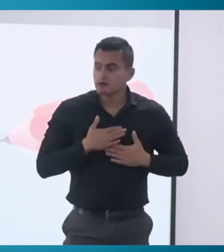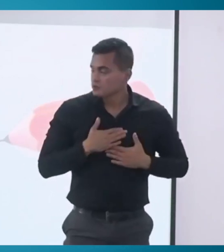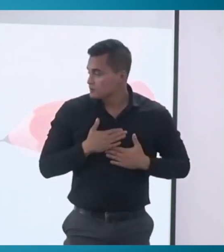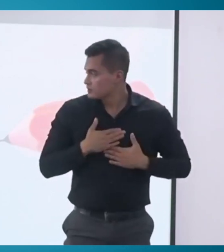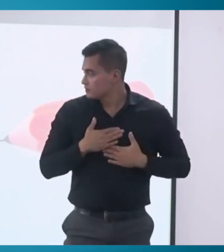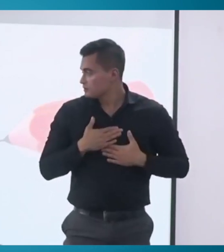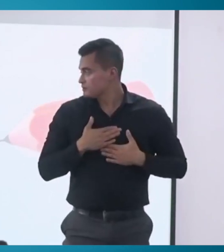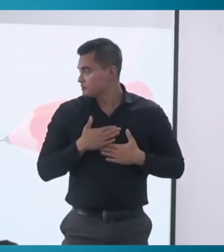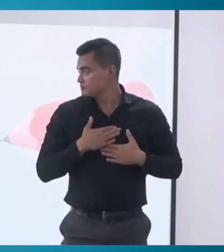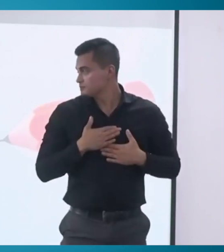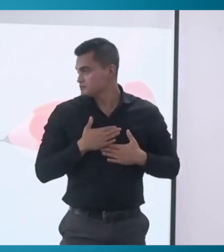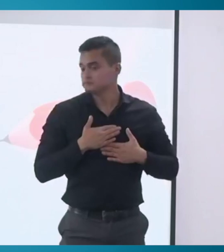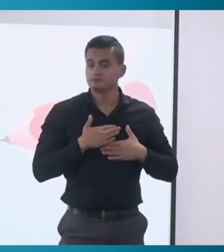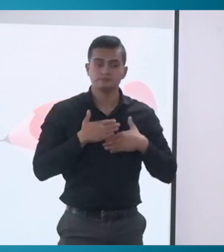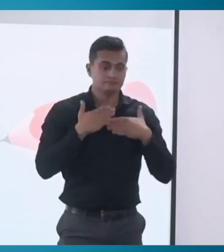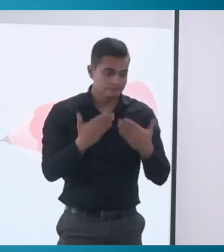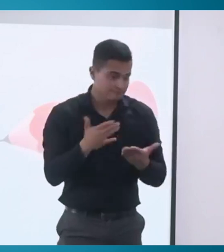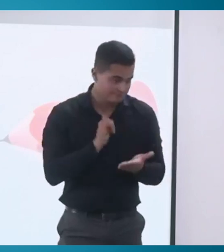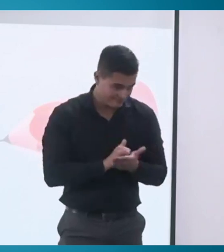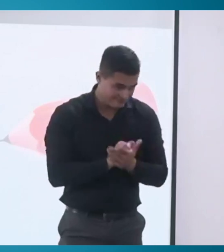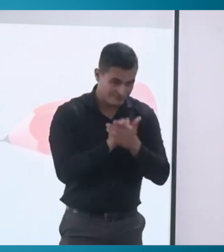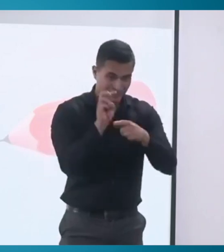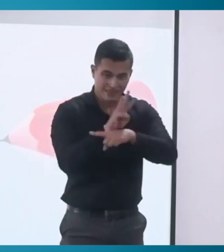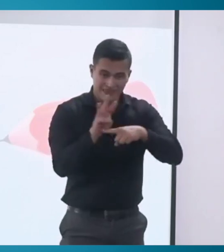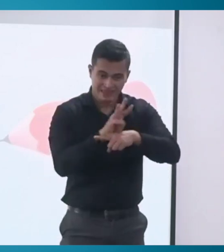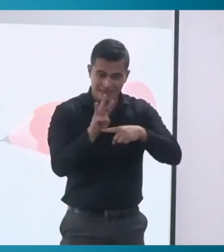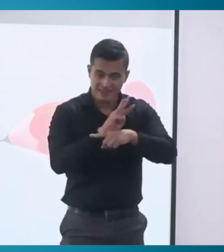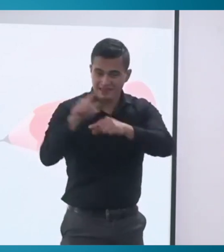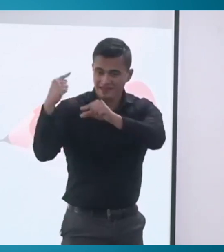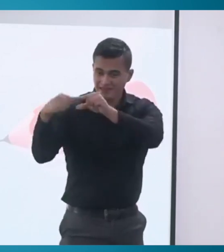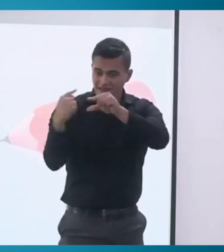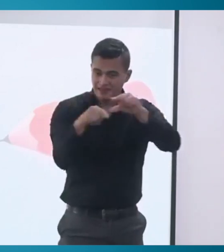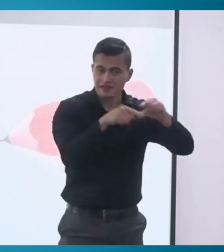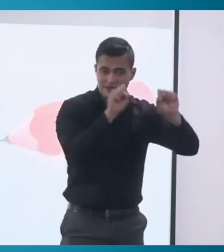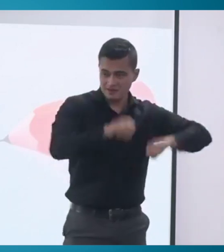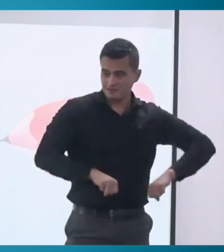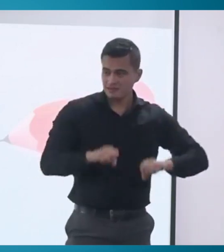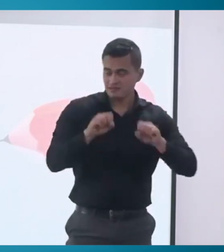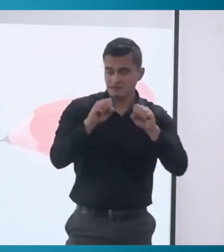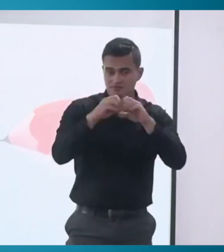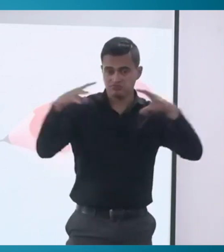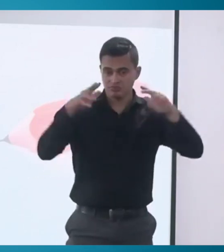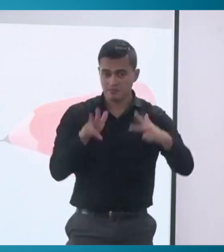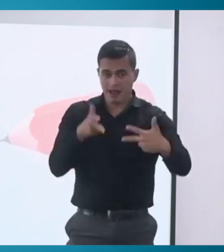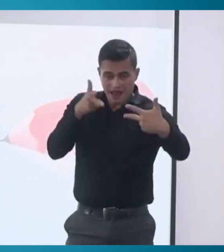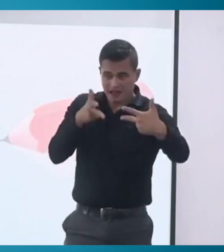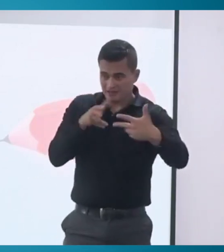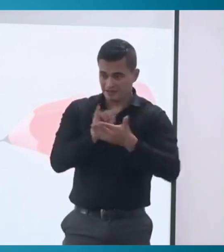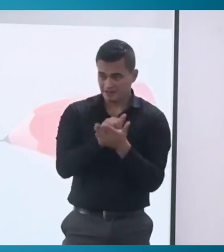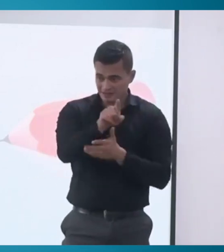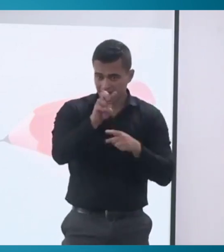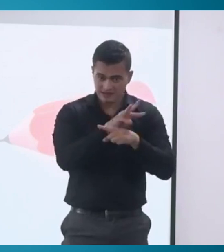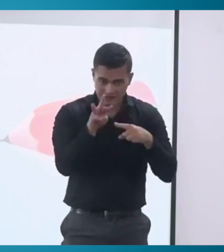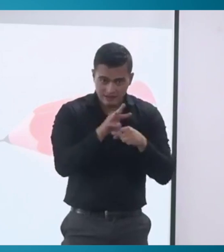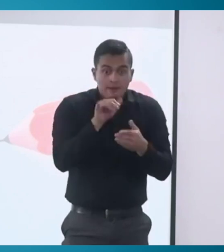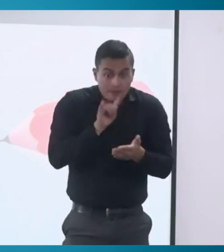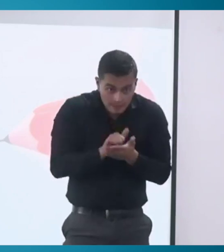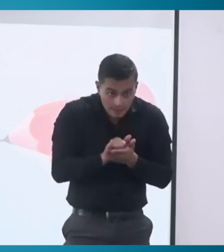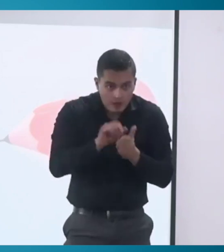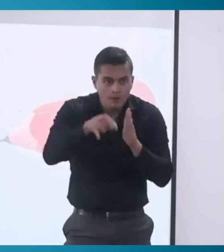para ver la conferencia hoy o en la página del INSOR. Así que esas preguntas que no quedaron claras